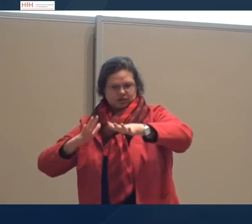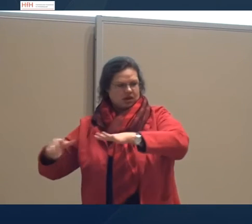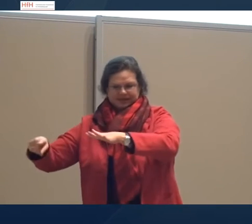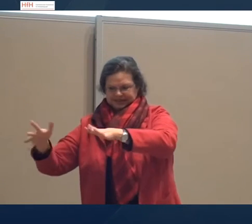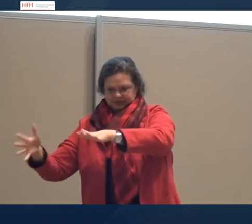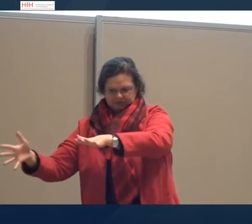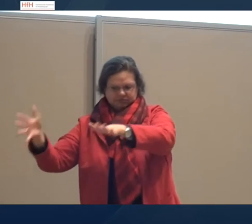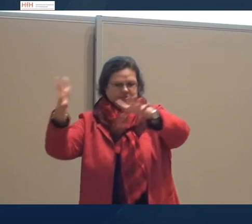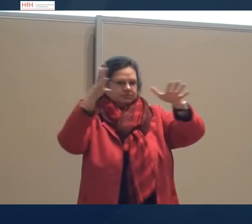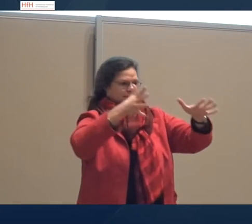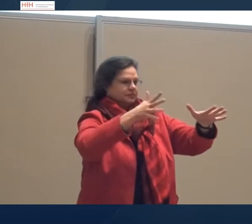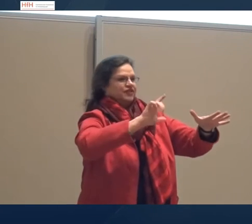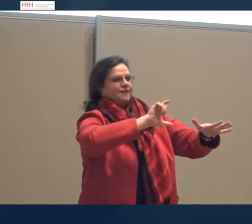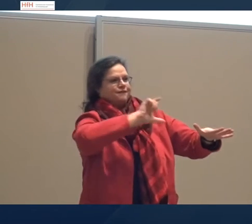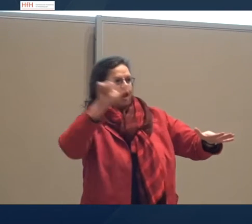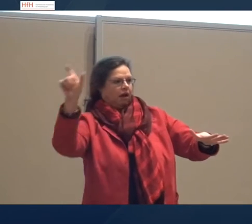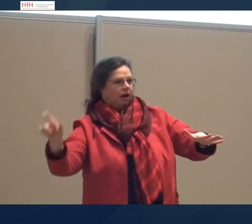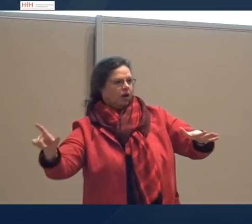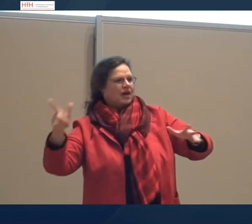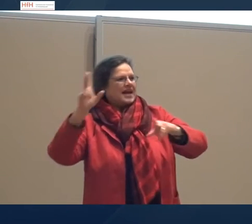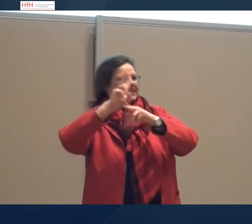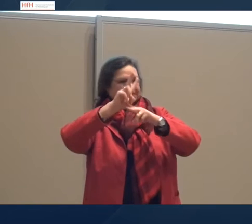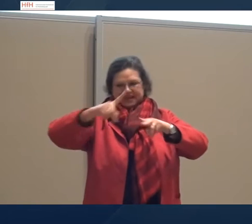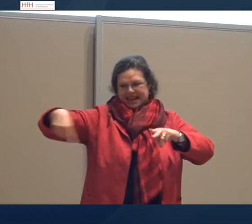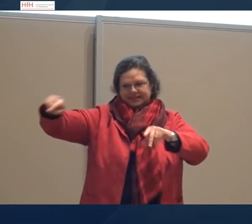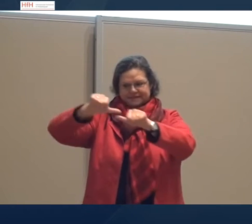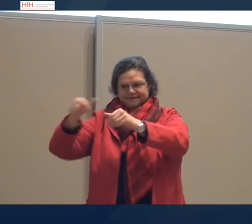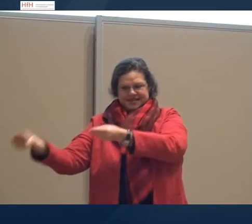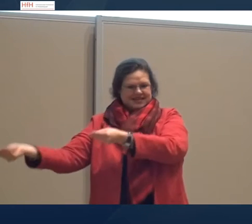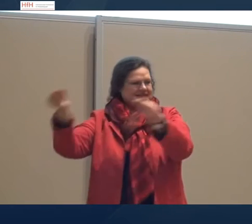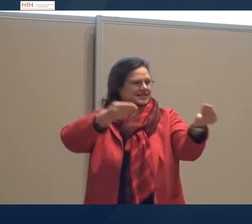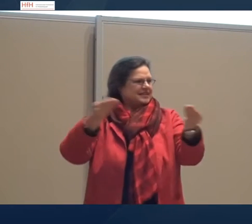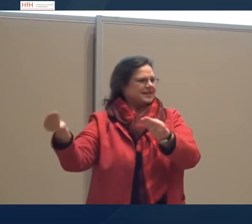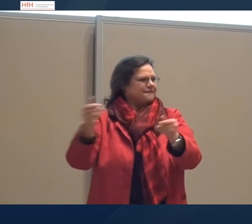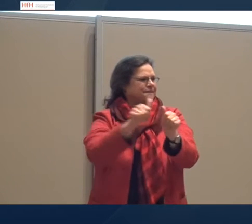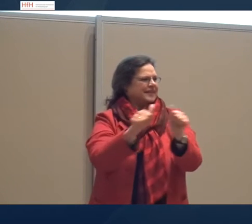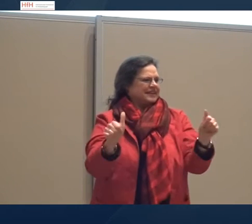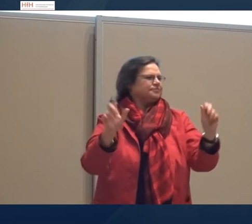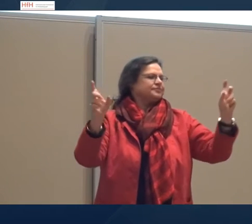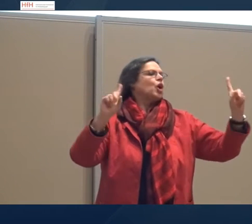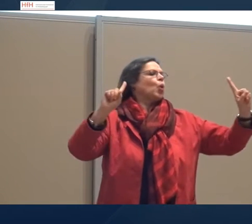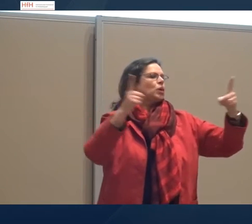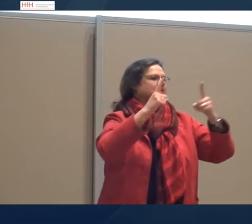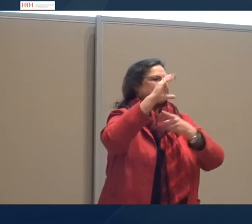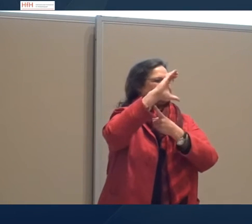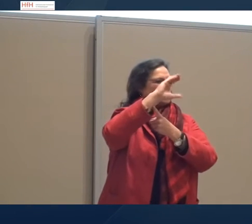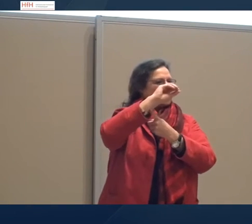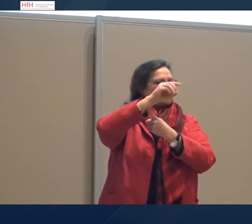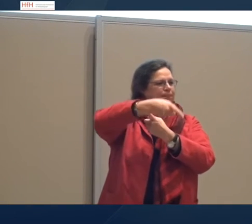die Gebärdensprachgemeinschaft bilden. Das sind die Fachleute, das sind die Experten. Und die sollen Wissen auch liefern. Kurz wird das auch